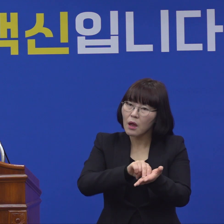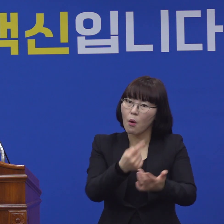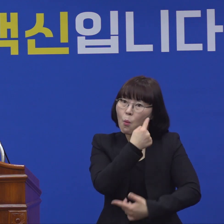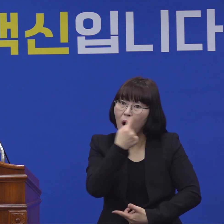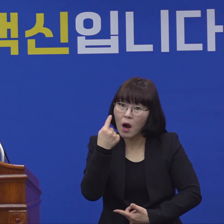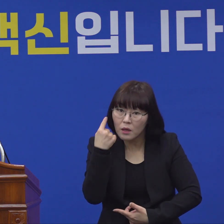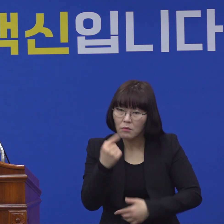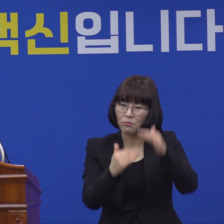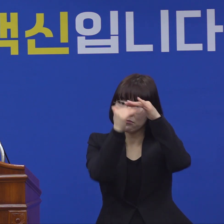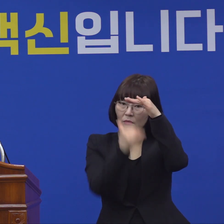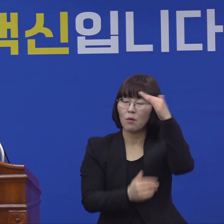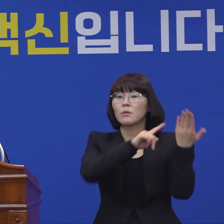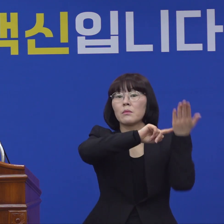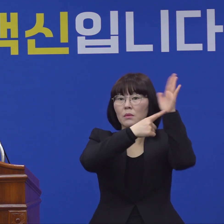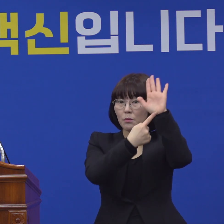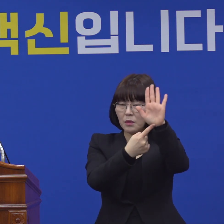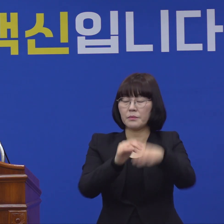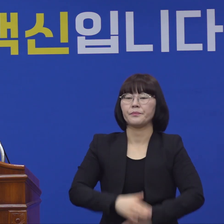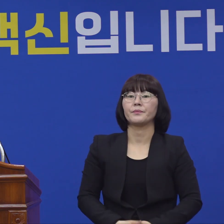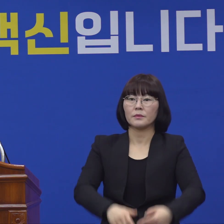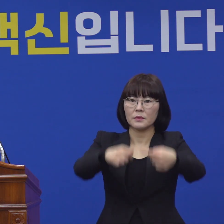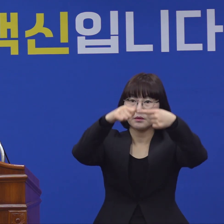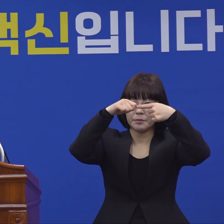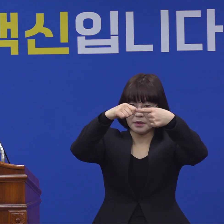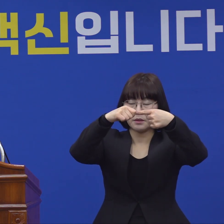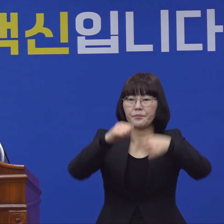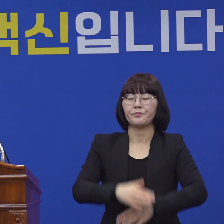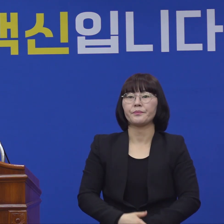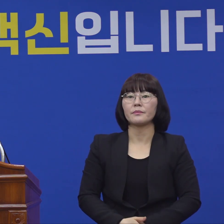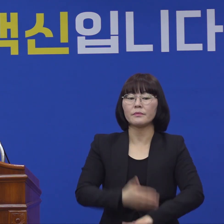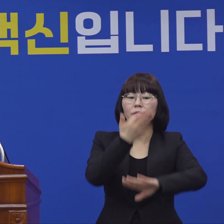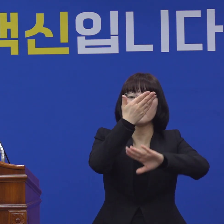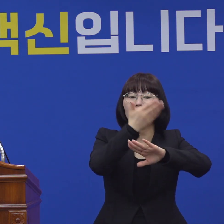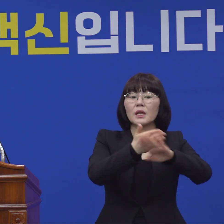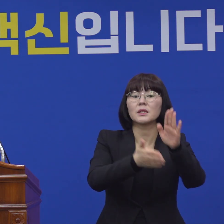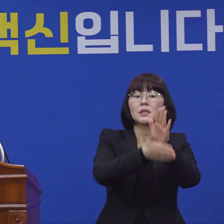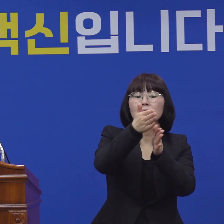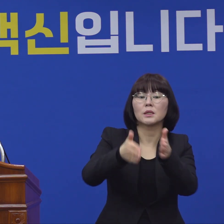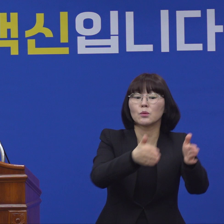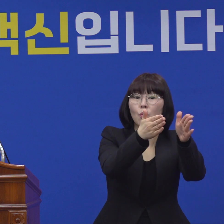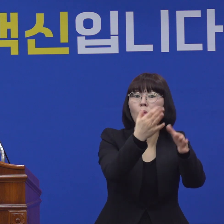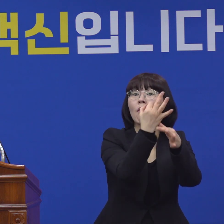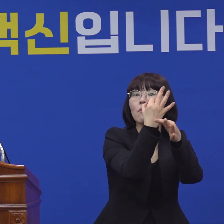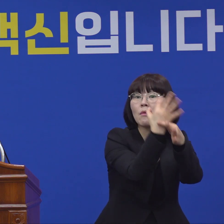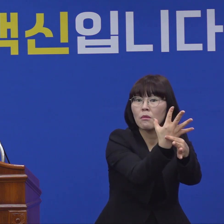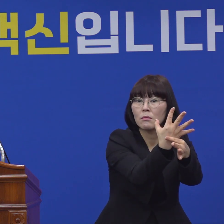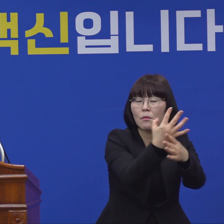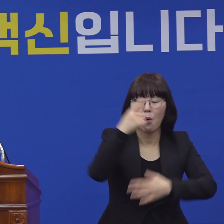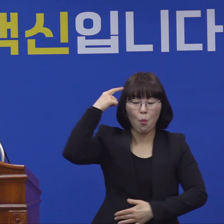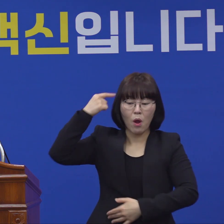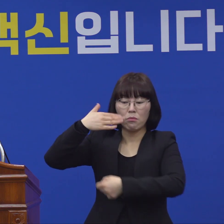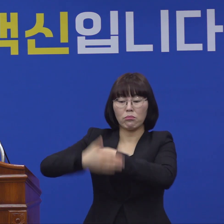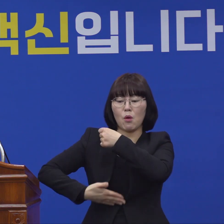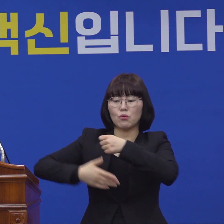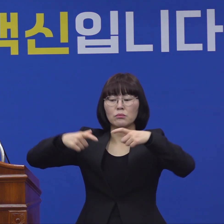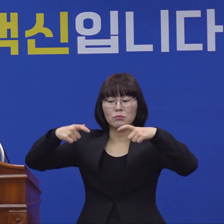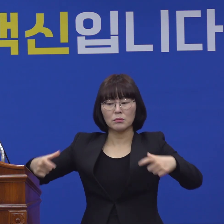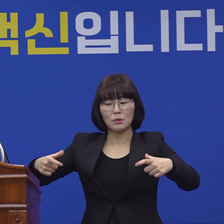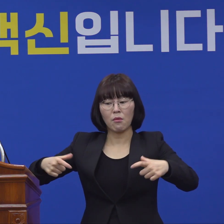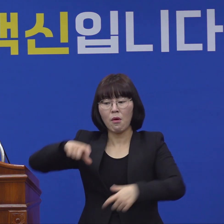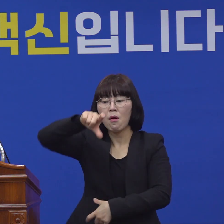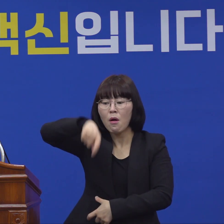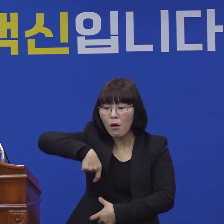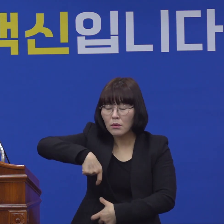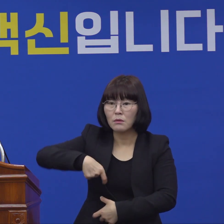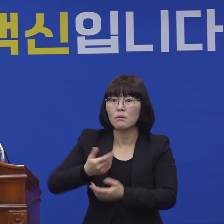사실을 알려드리고자 합니다. 첫째, 타시도는 현금으로 지급하는데 왜 대구는 선불카드로